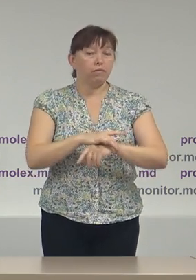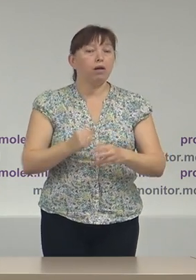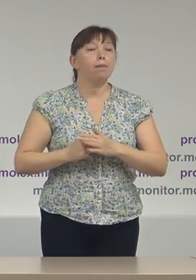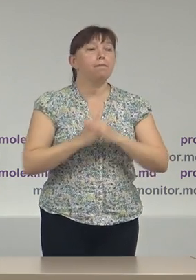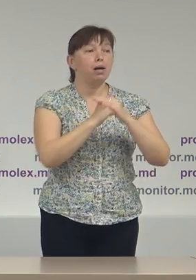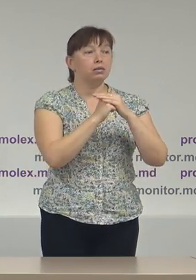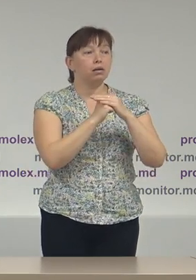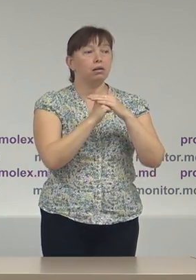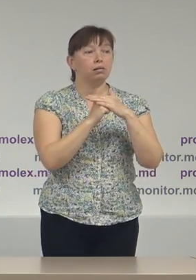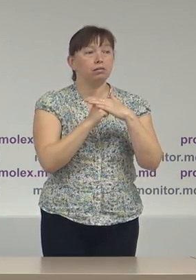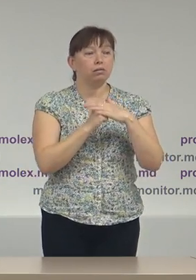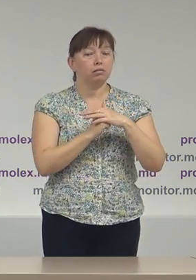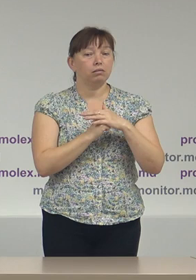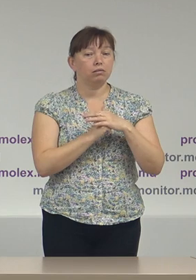baza